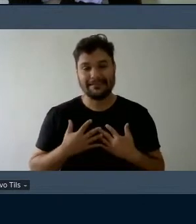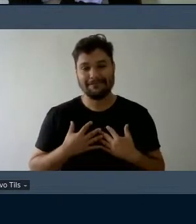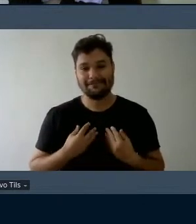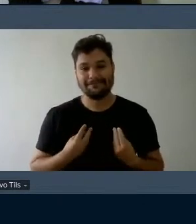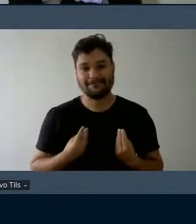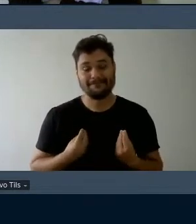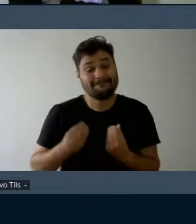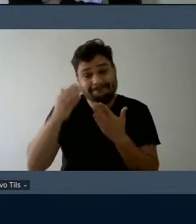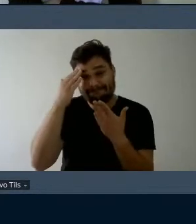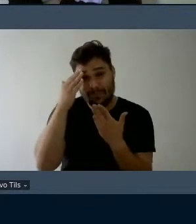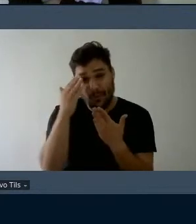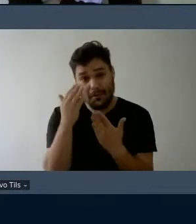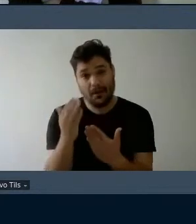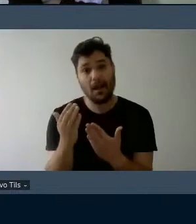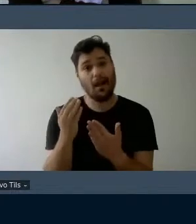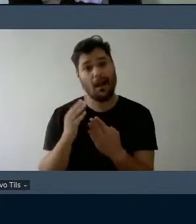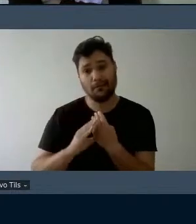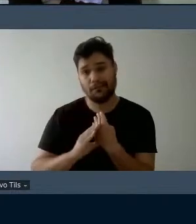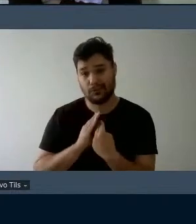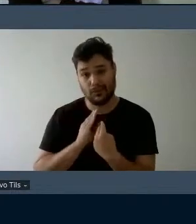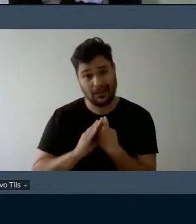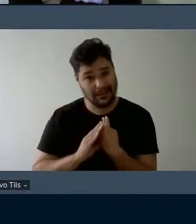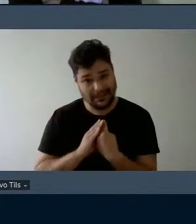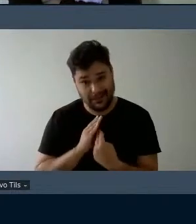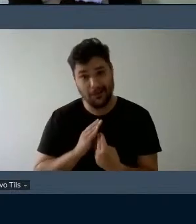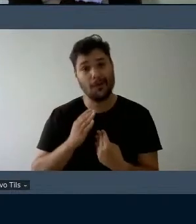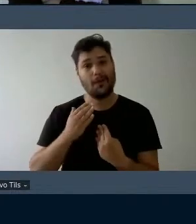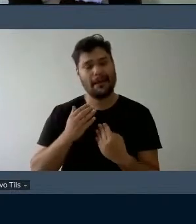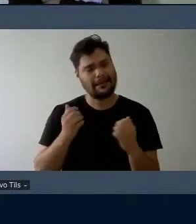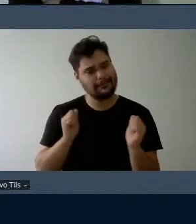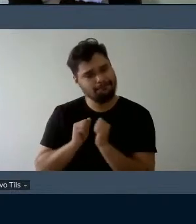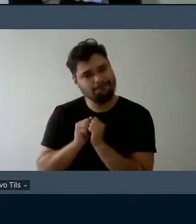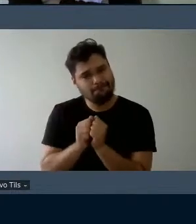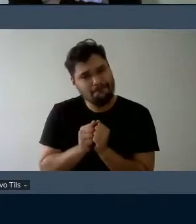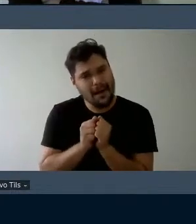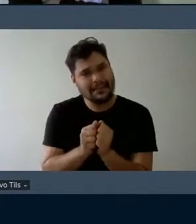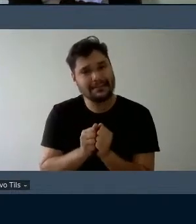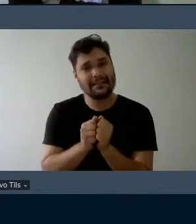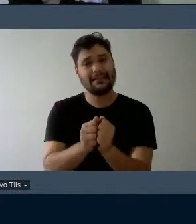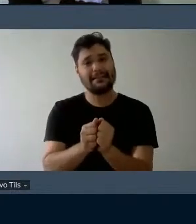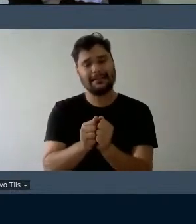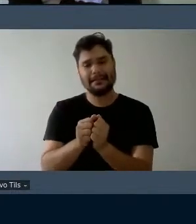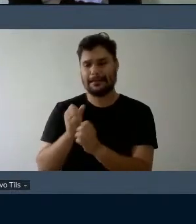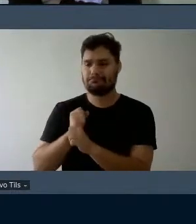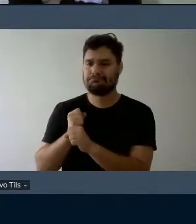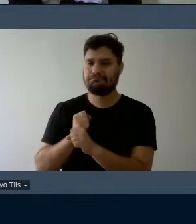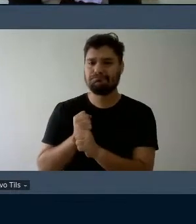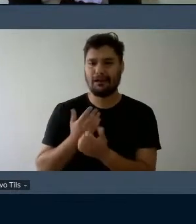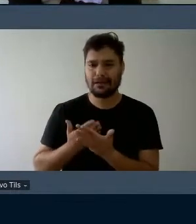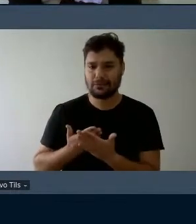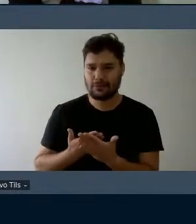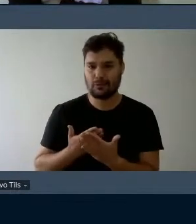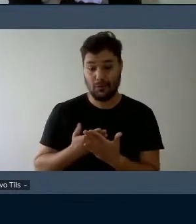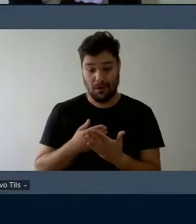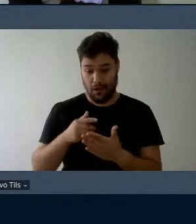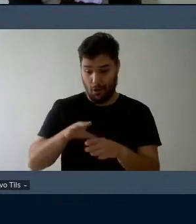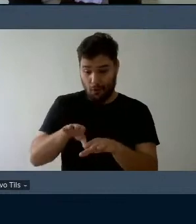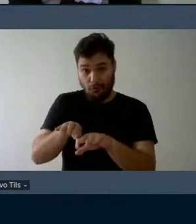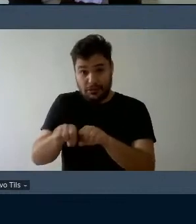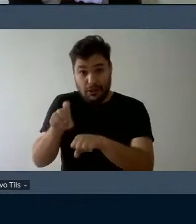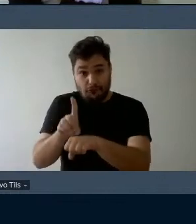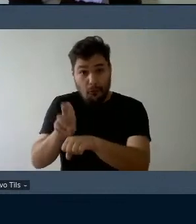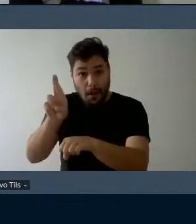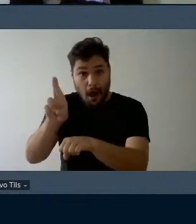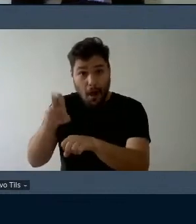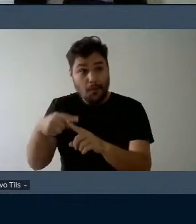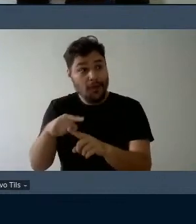obrigada pela sua orientação e parceria ao longo desses anos de estudo esse trabalho só aconteceu porque você tocou